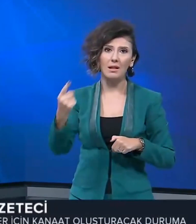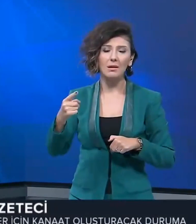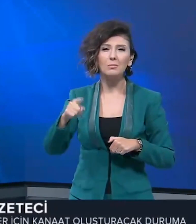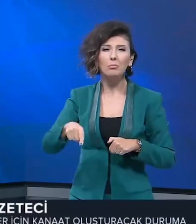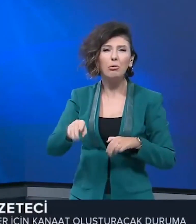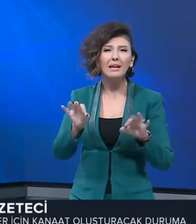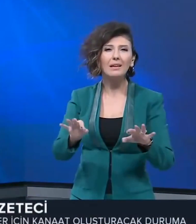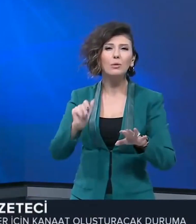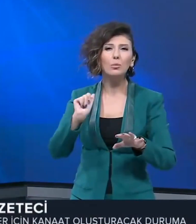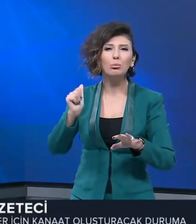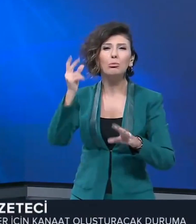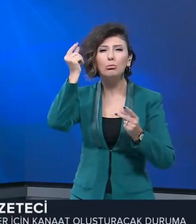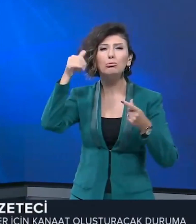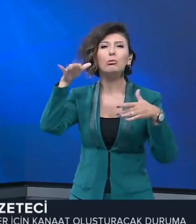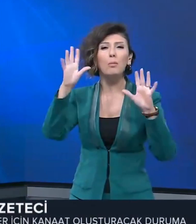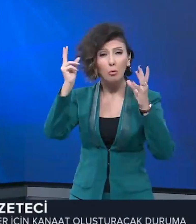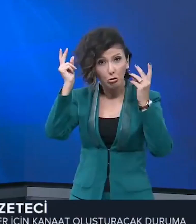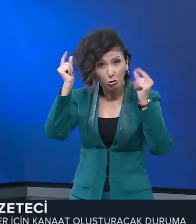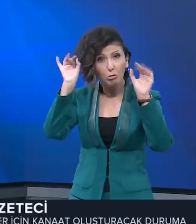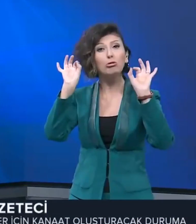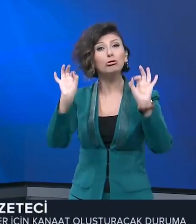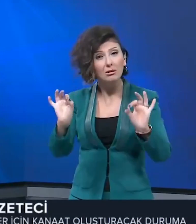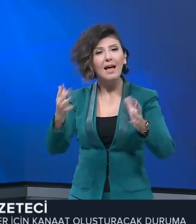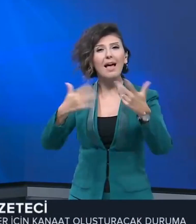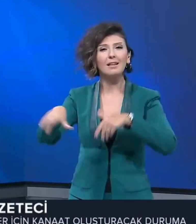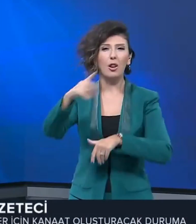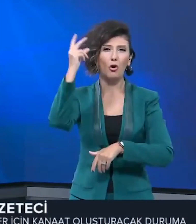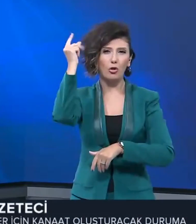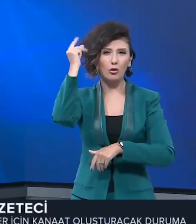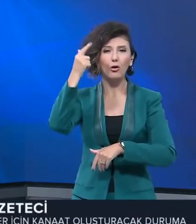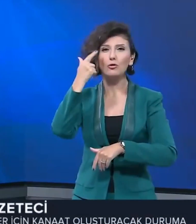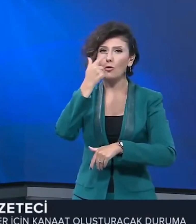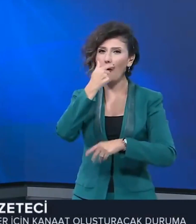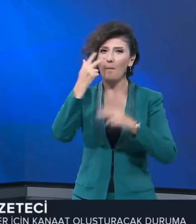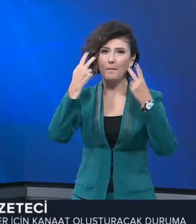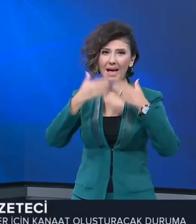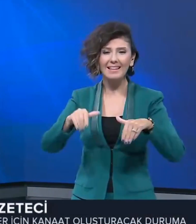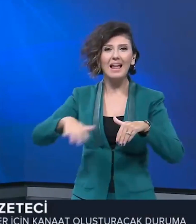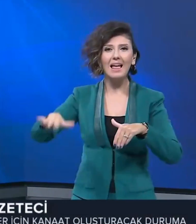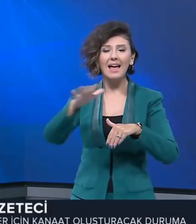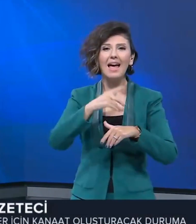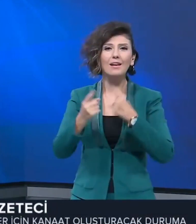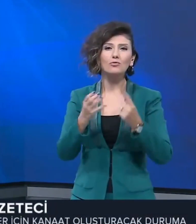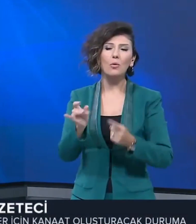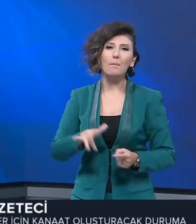Bu tür günler unutulursa engeller de unutulur. Görme engelliler etkinlikten çok memnun ayrıldı.